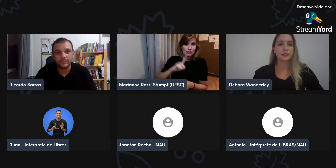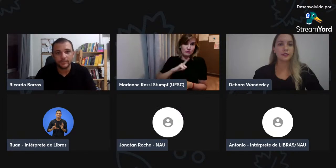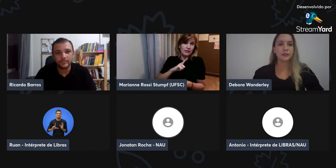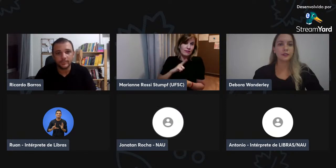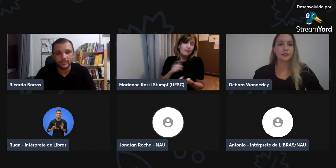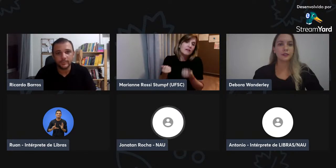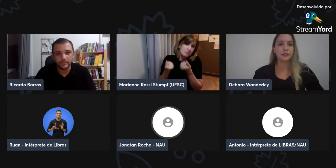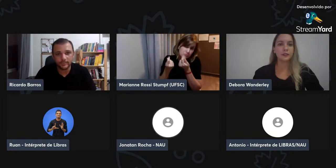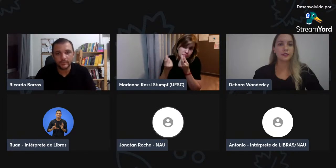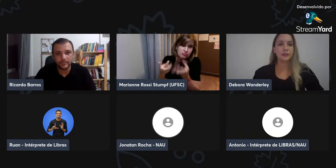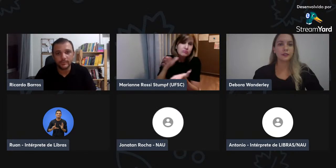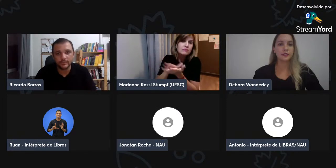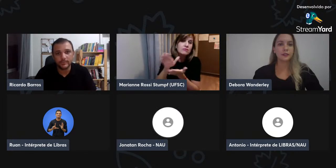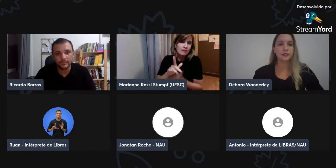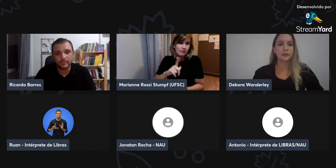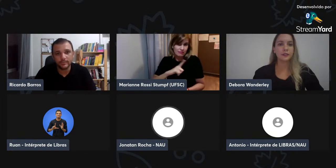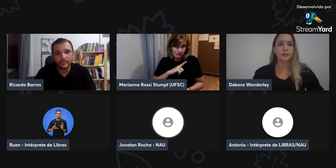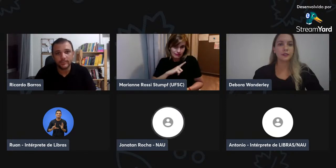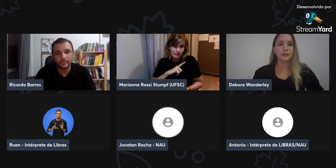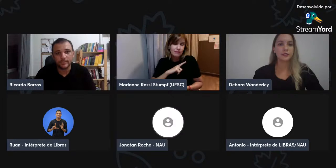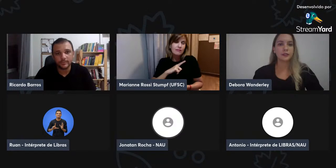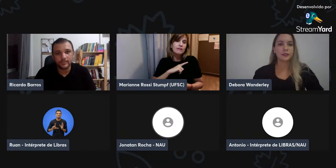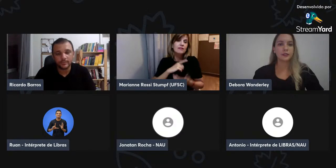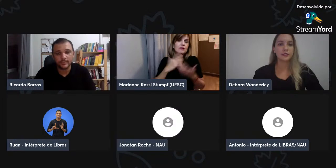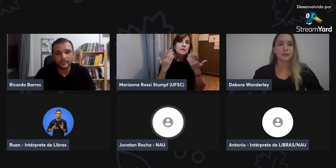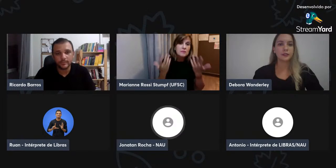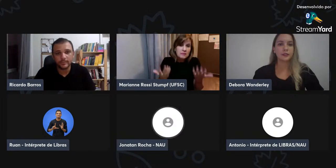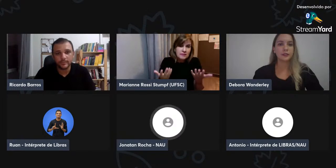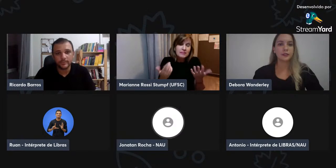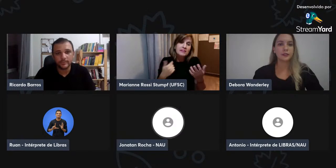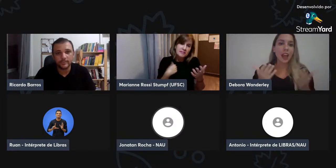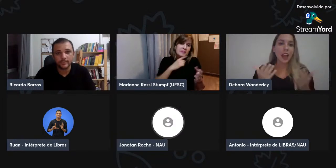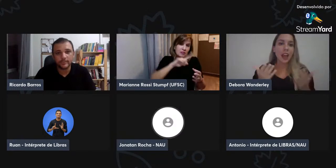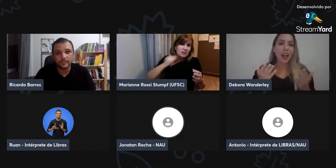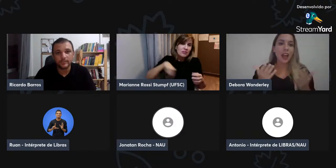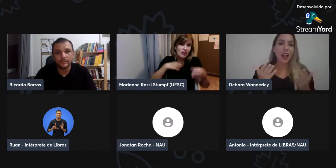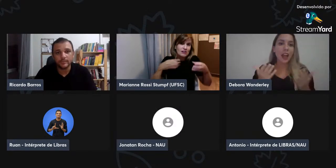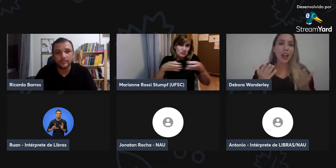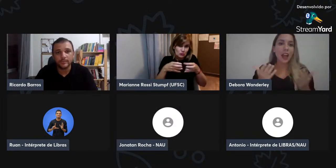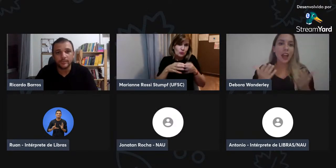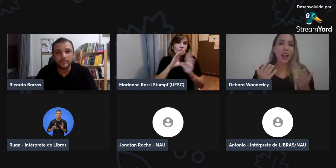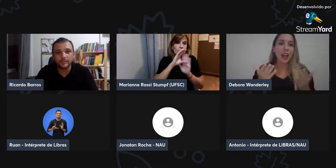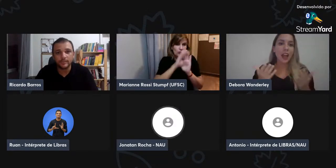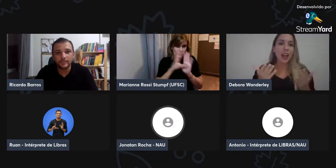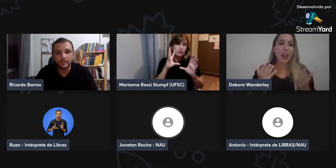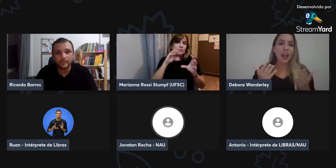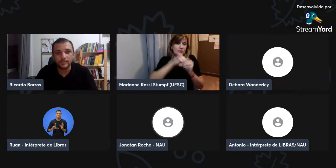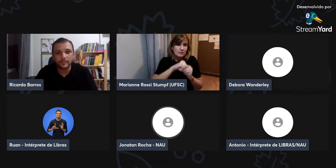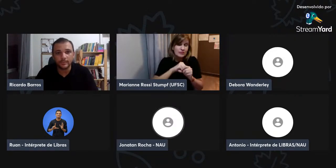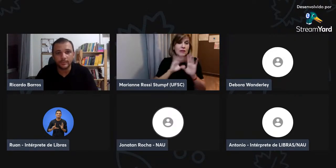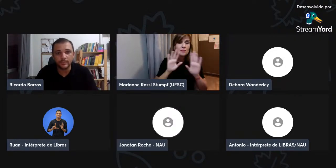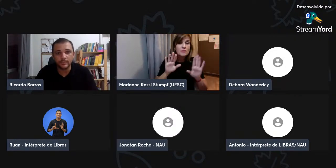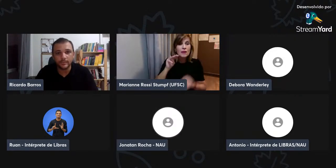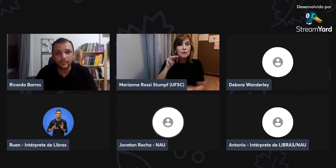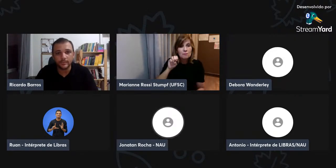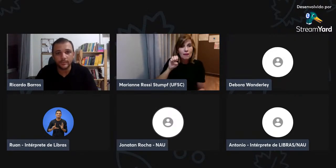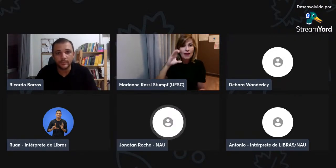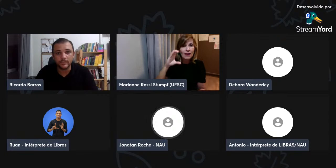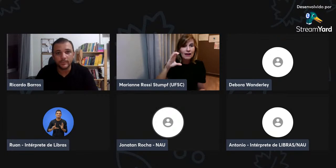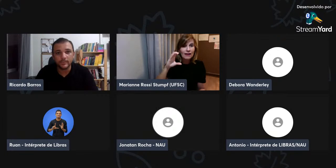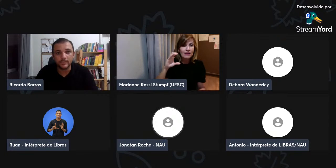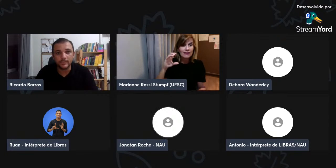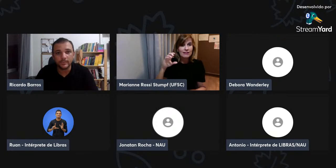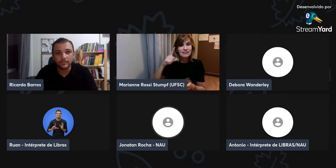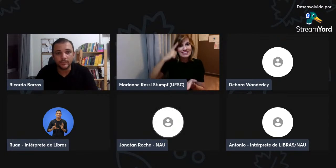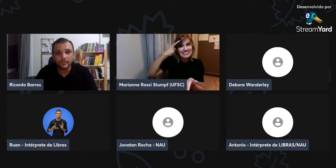na educação básica, né, então, é importante usar, ter publicações que usam a escrita de sinais,